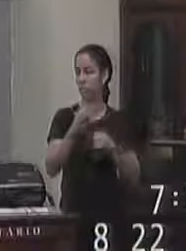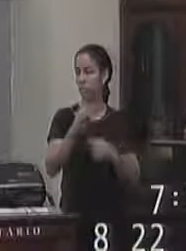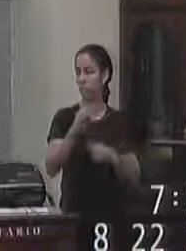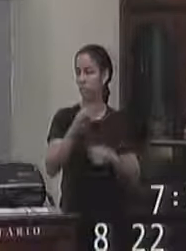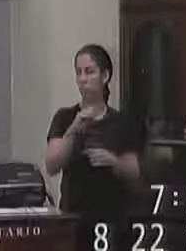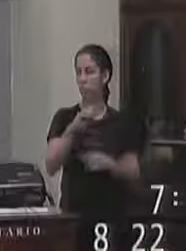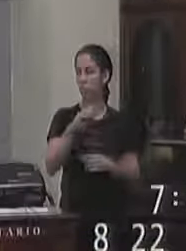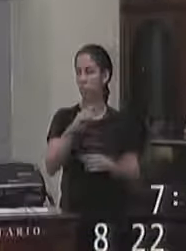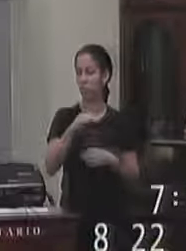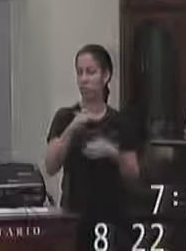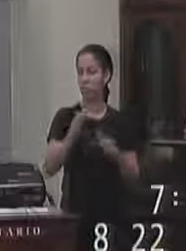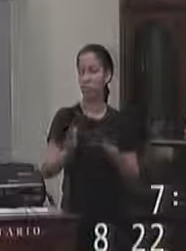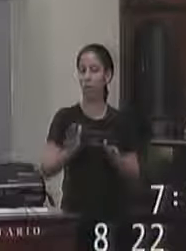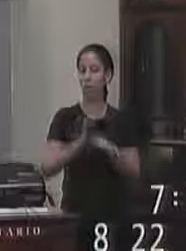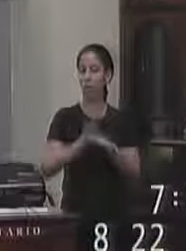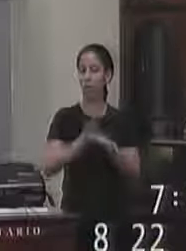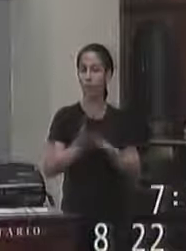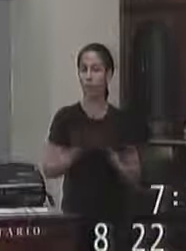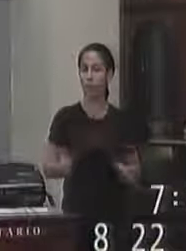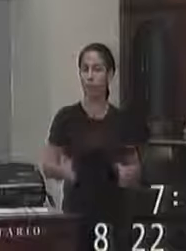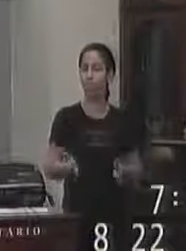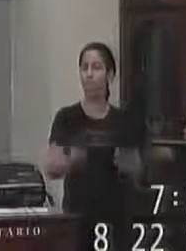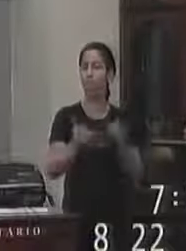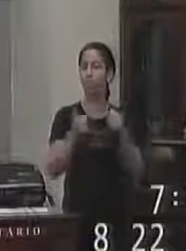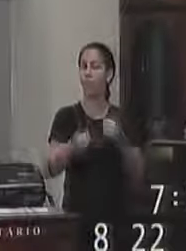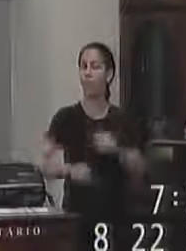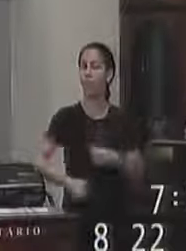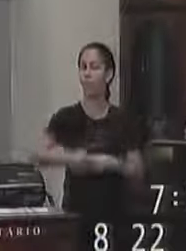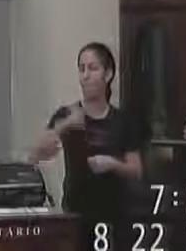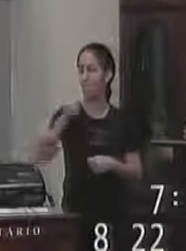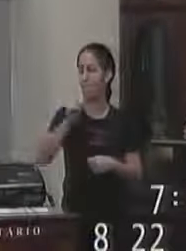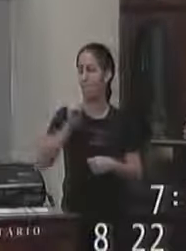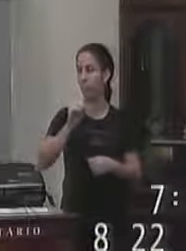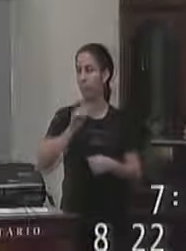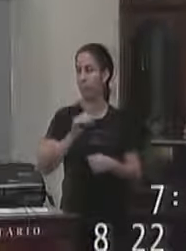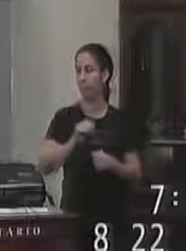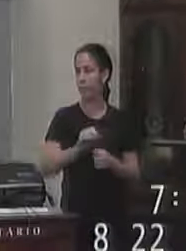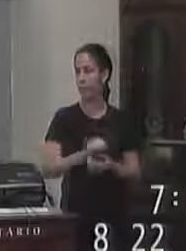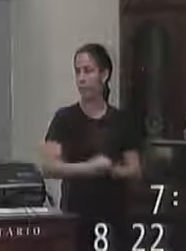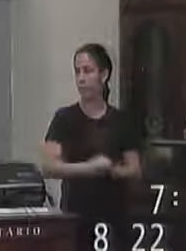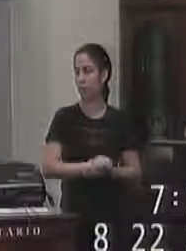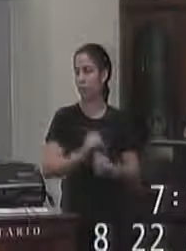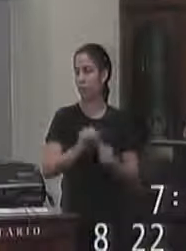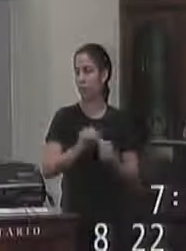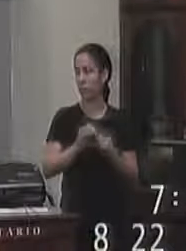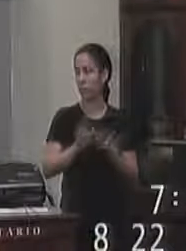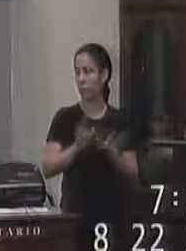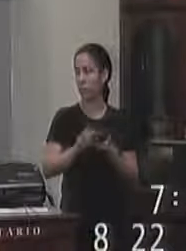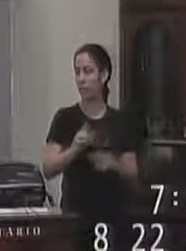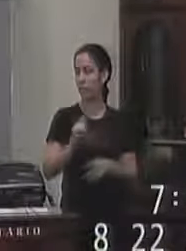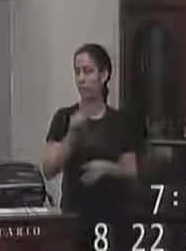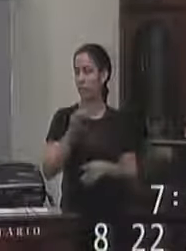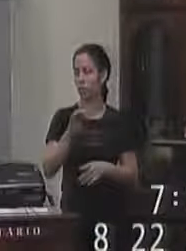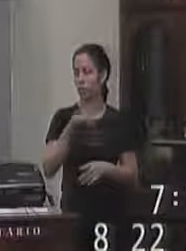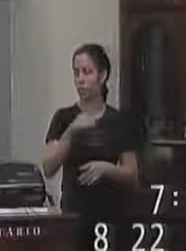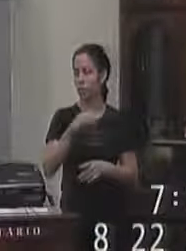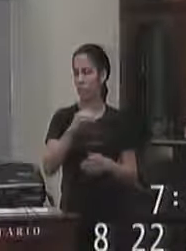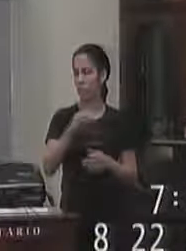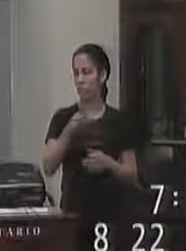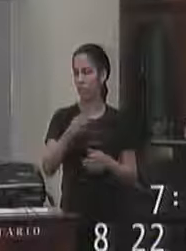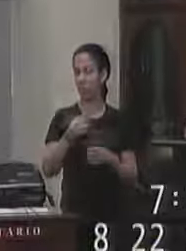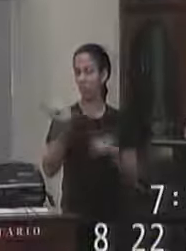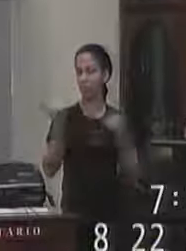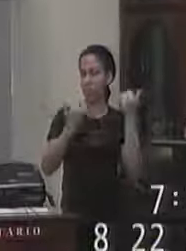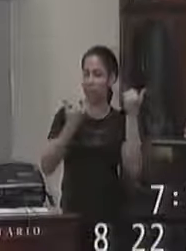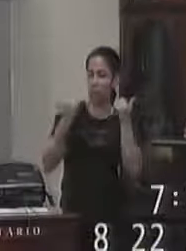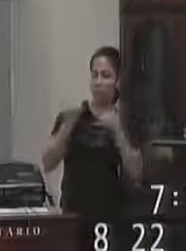que a gente avança é só dessa forma que se dá para ser gestor escutando mais